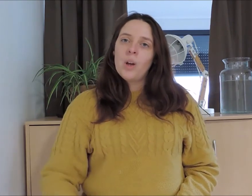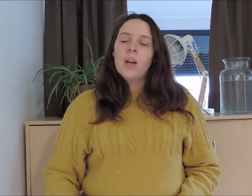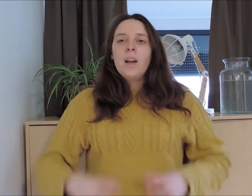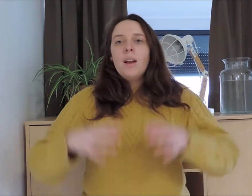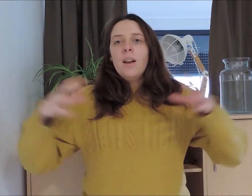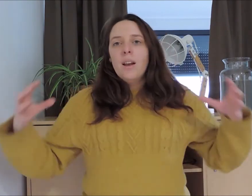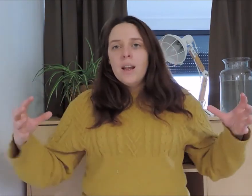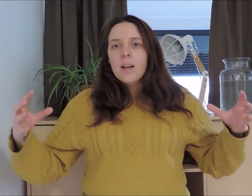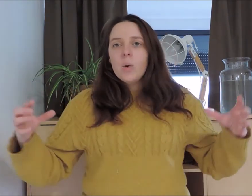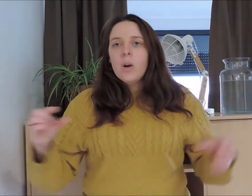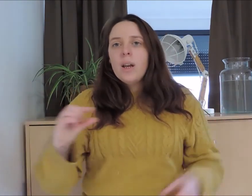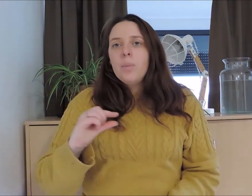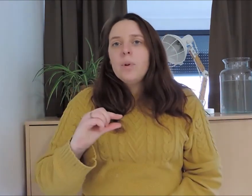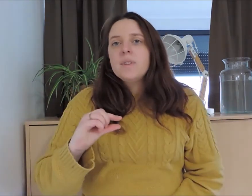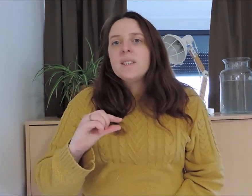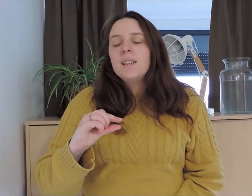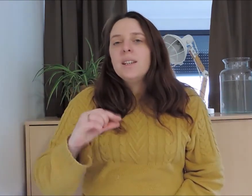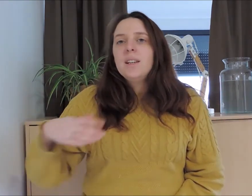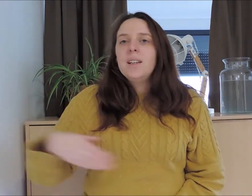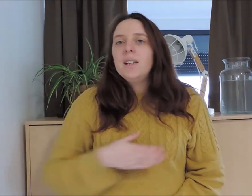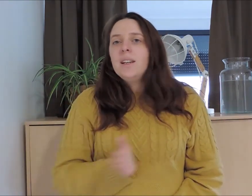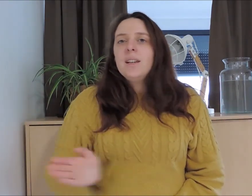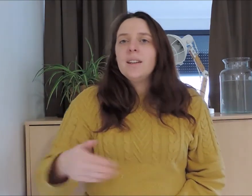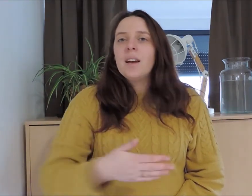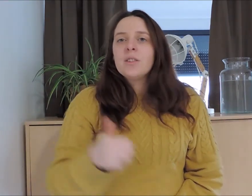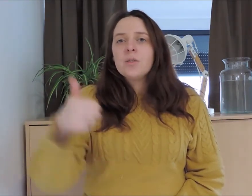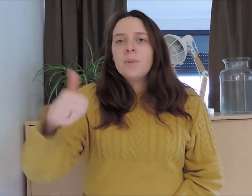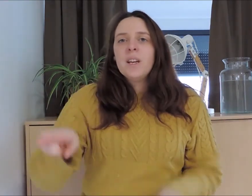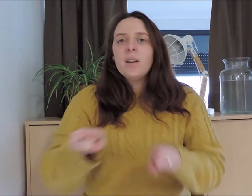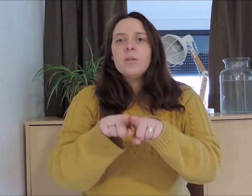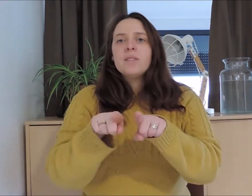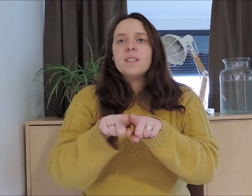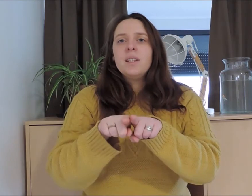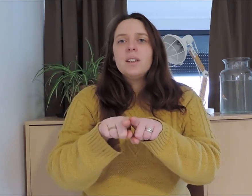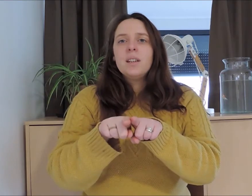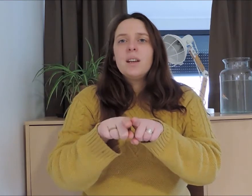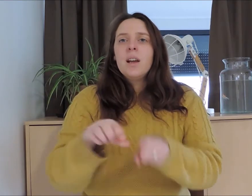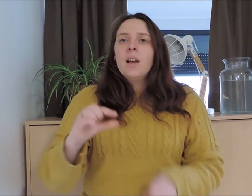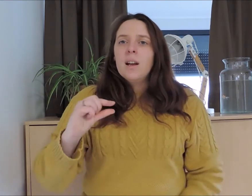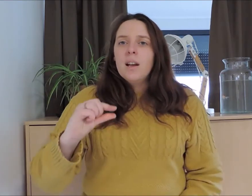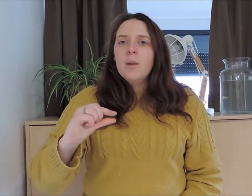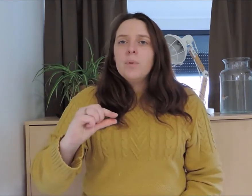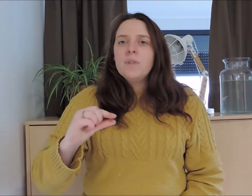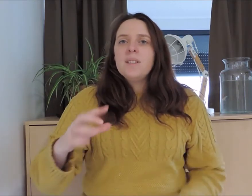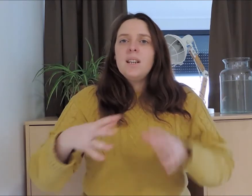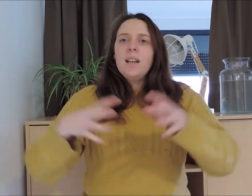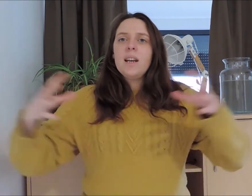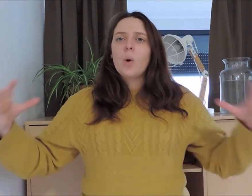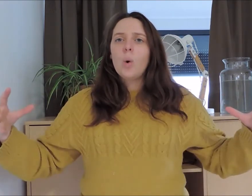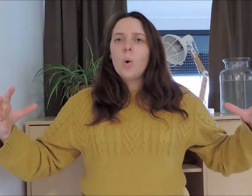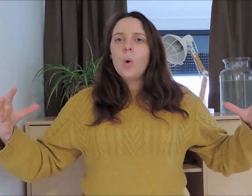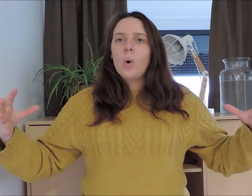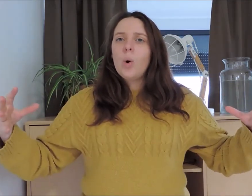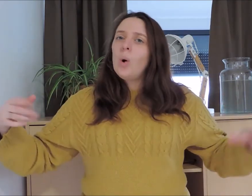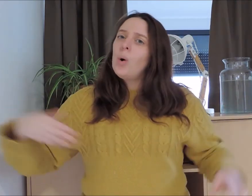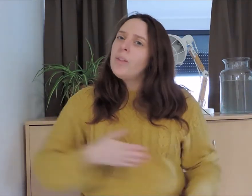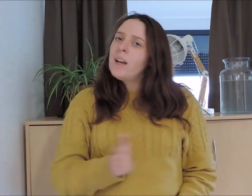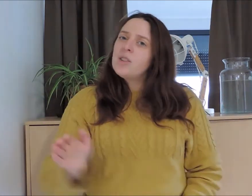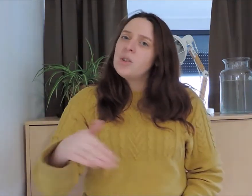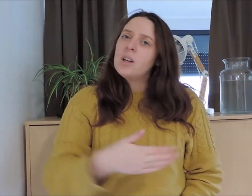Les gros, les petits, nagent bien aussi Les petits, gros, nagent